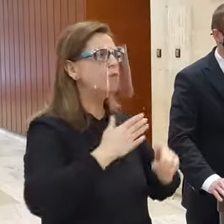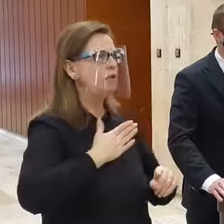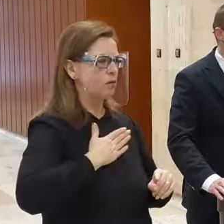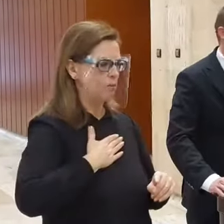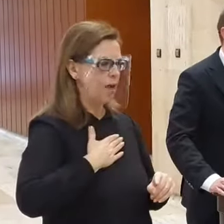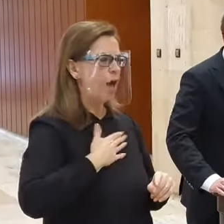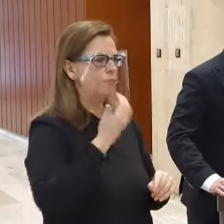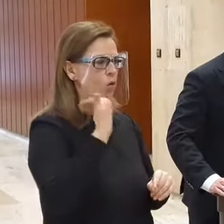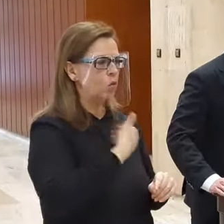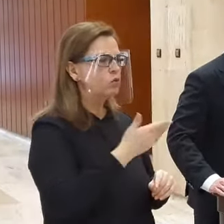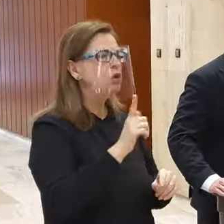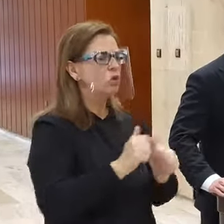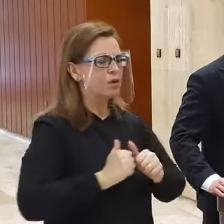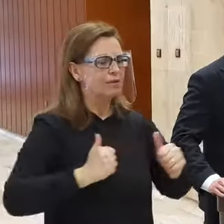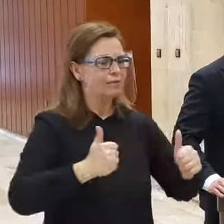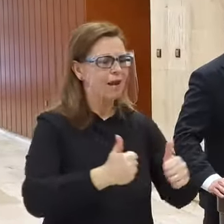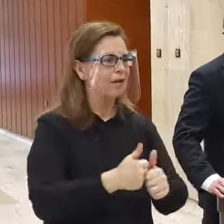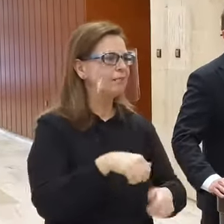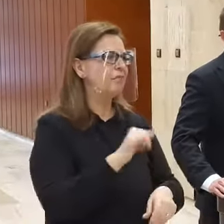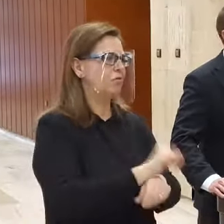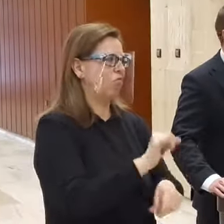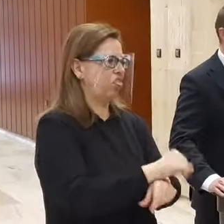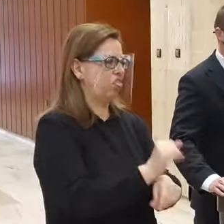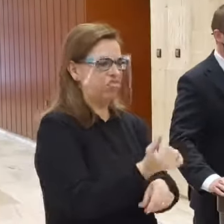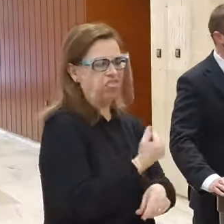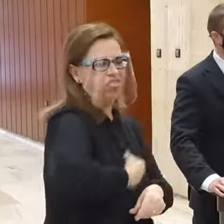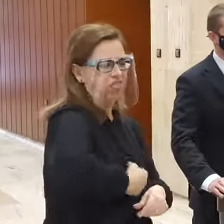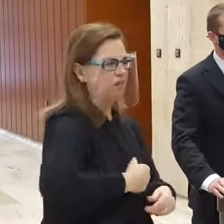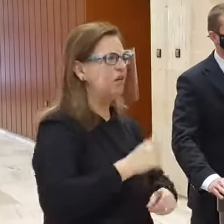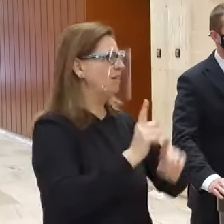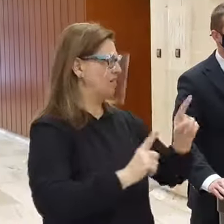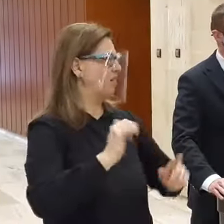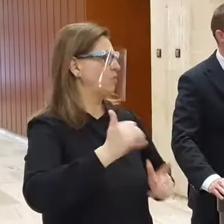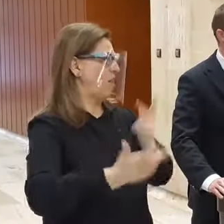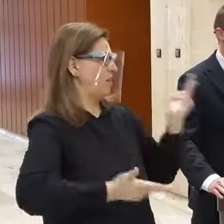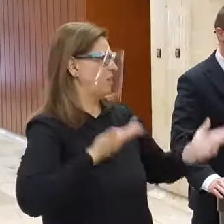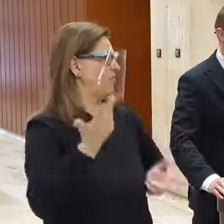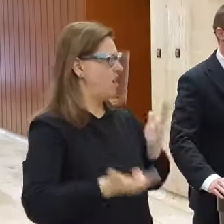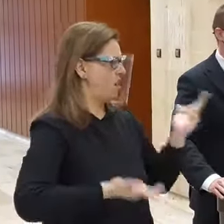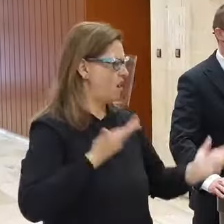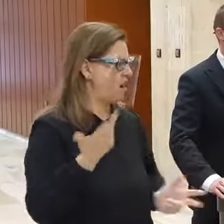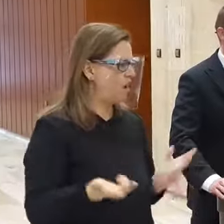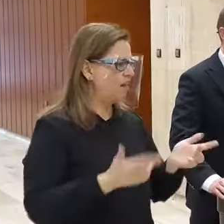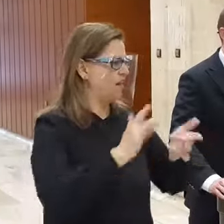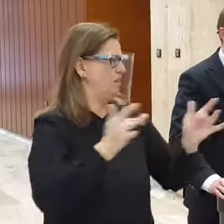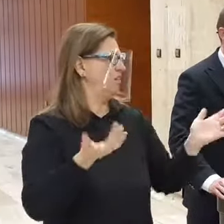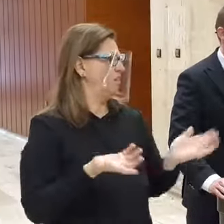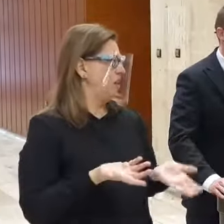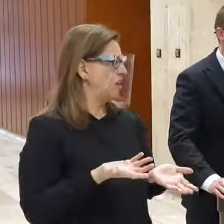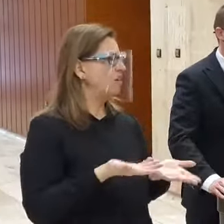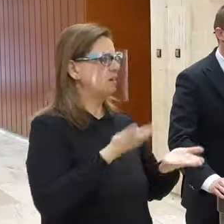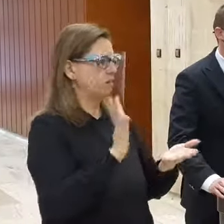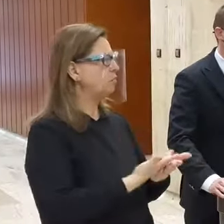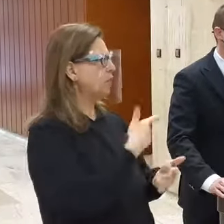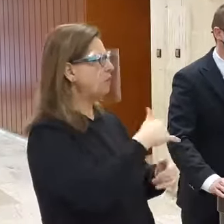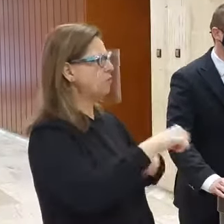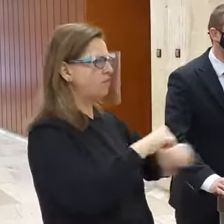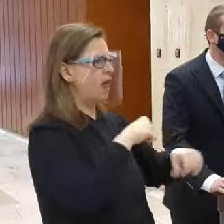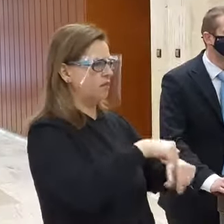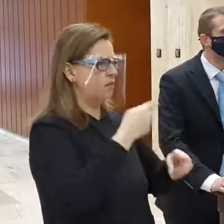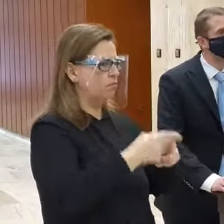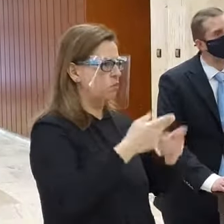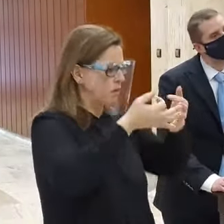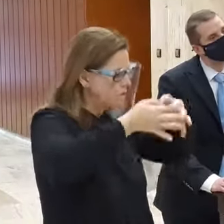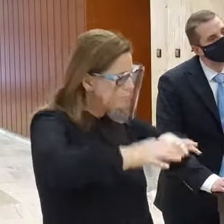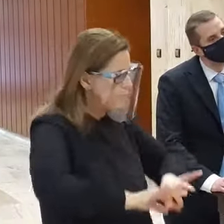karanténu, alebo teda karanténu ako takú ignorovali. Dokonca sa tým niektorí chválili na sociálnych sieťach a práve preto sa tomu dnes vláda pomerne komplexne venovala.